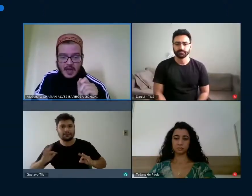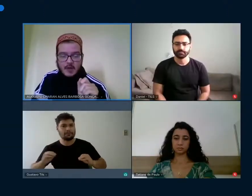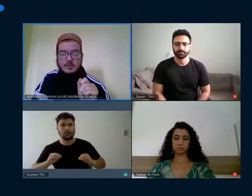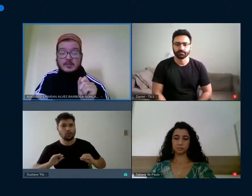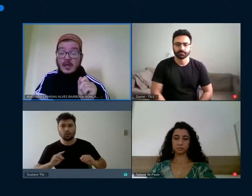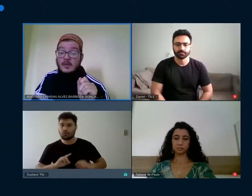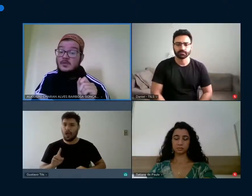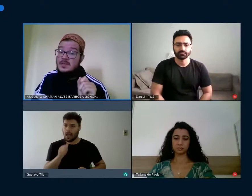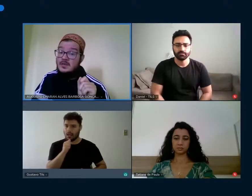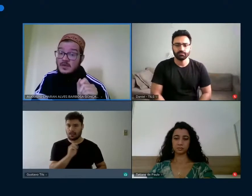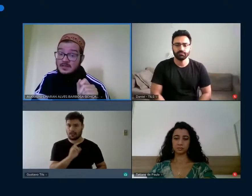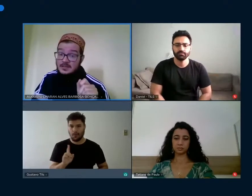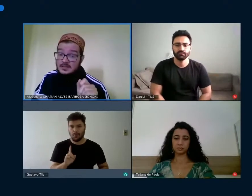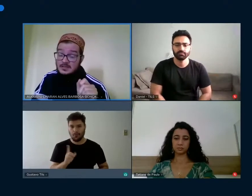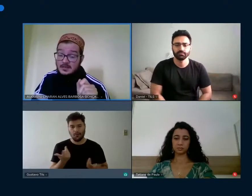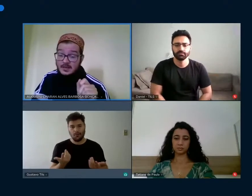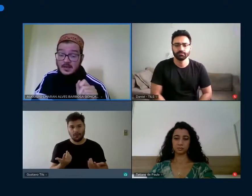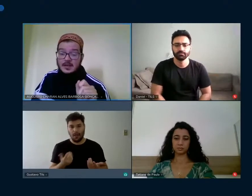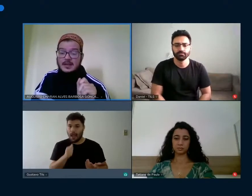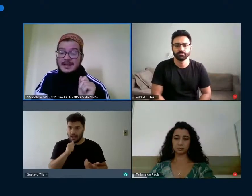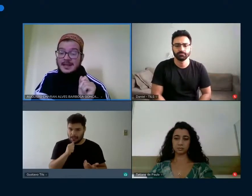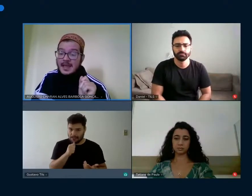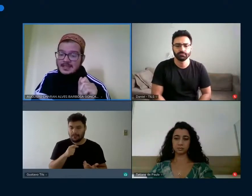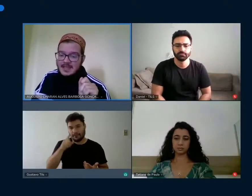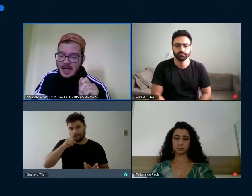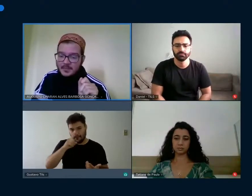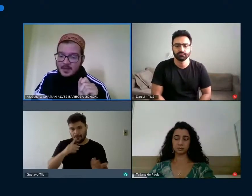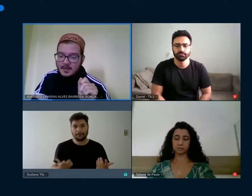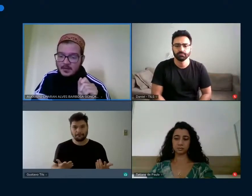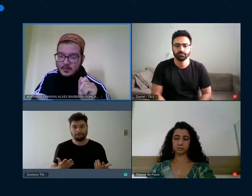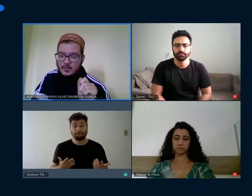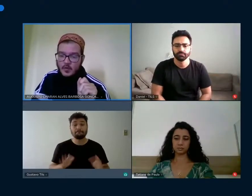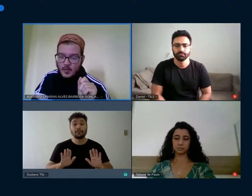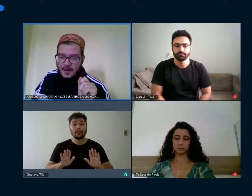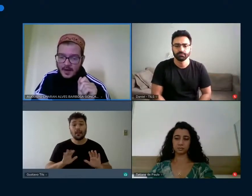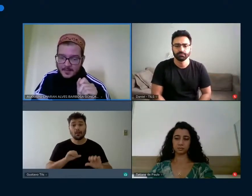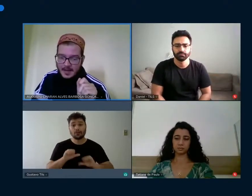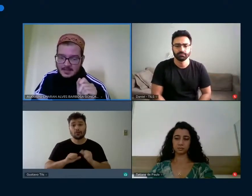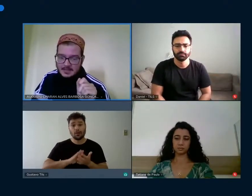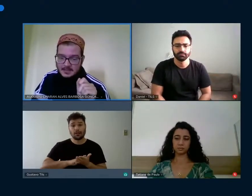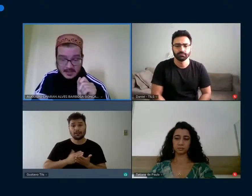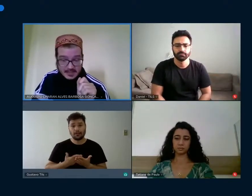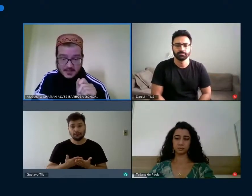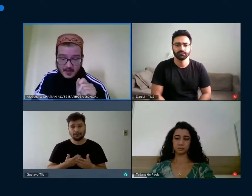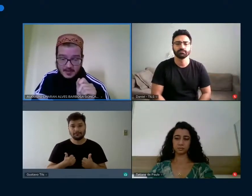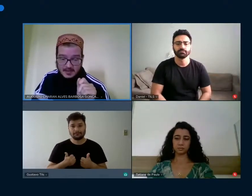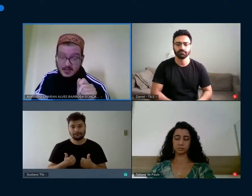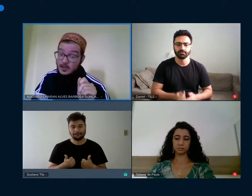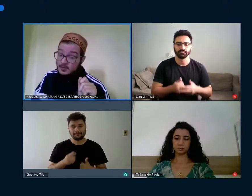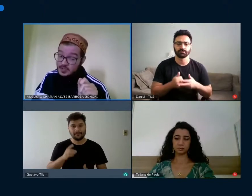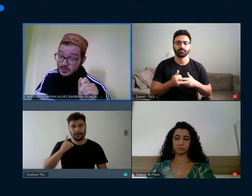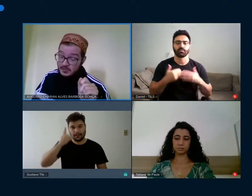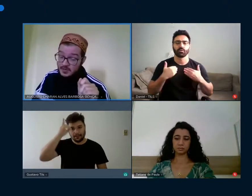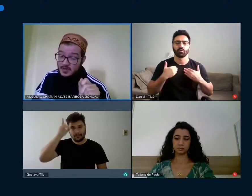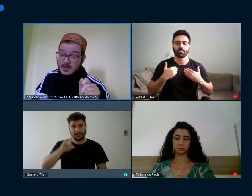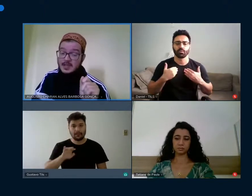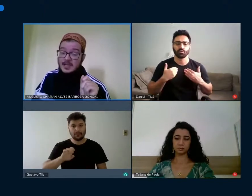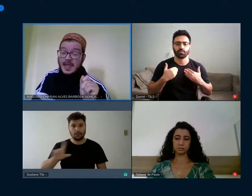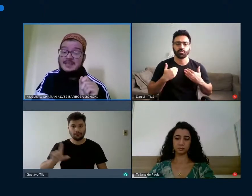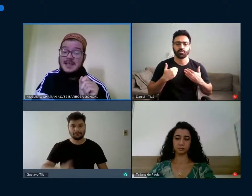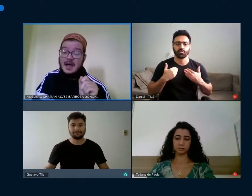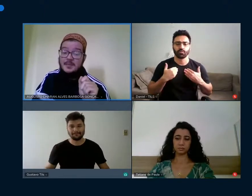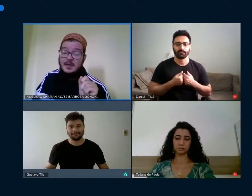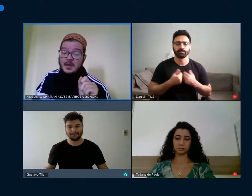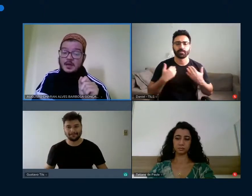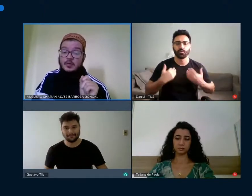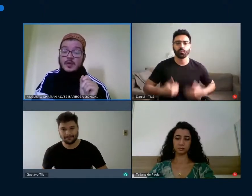cultural tem consequências. Ninguém sabe do que um corpo é capaz, diria Spinoza. E eu digo que